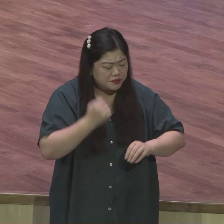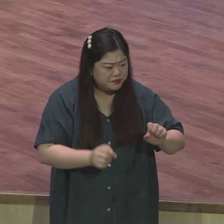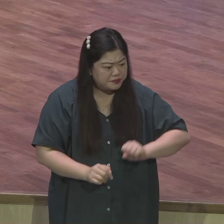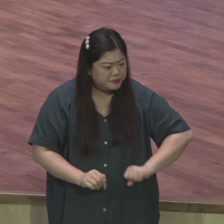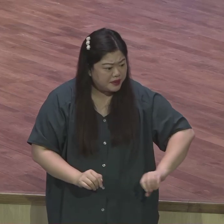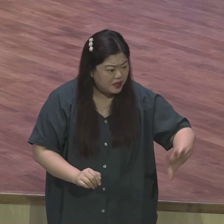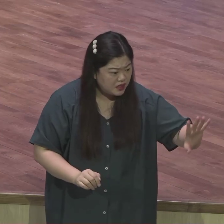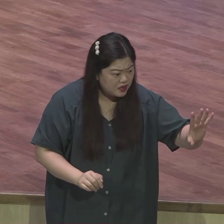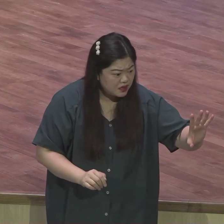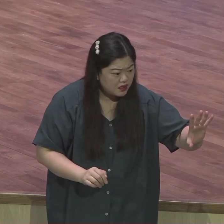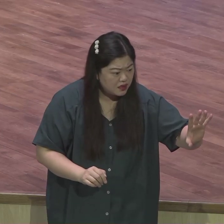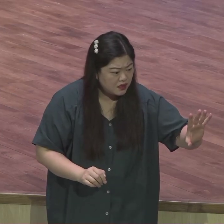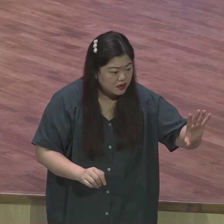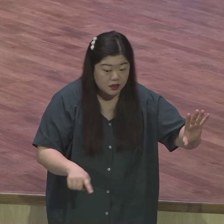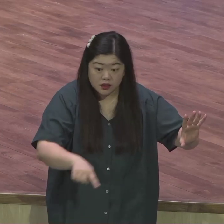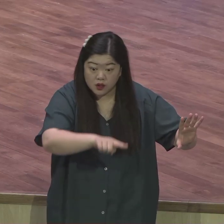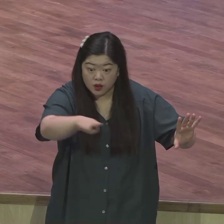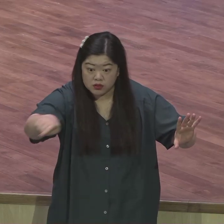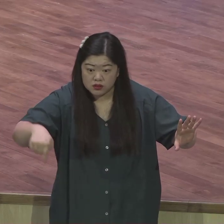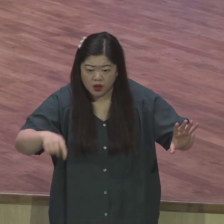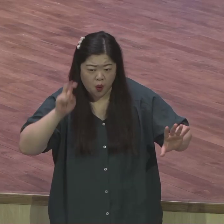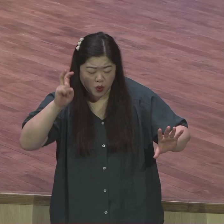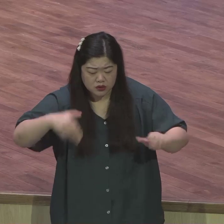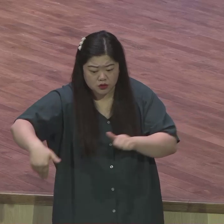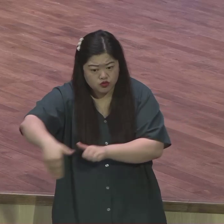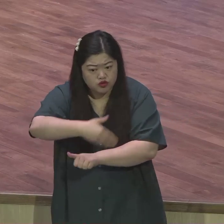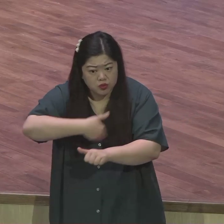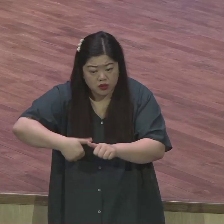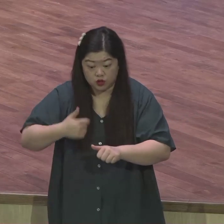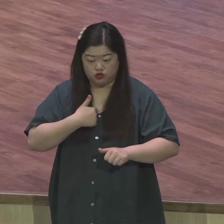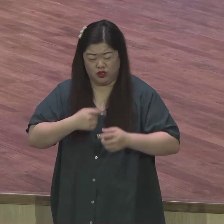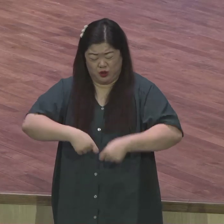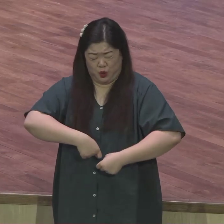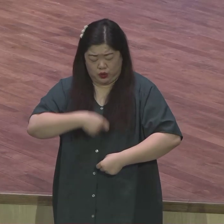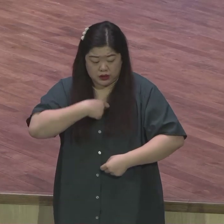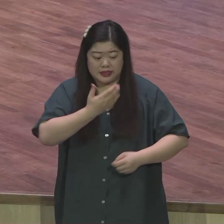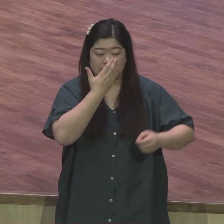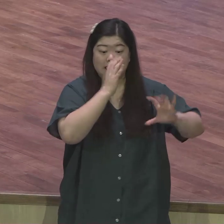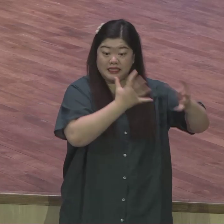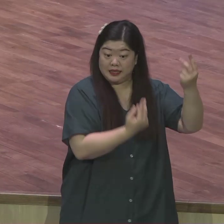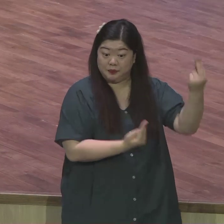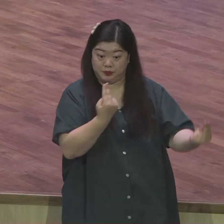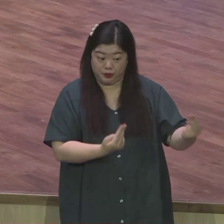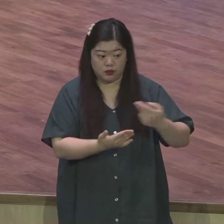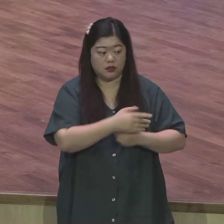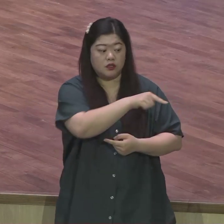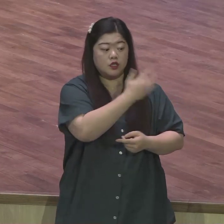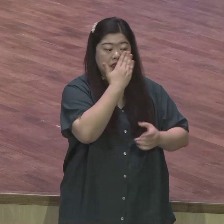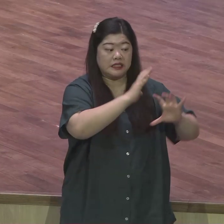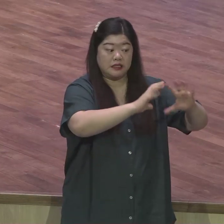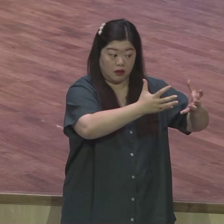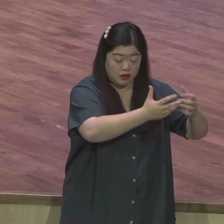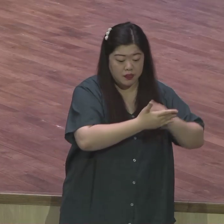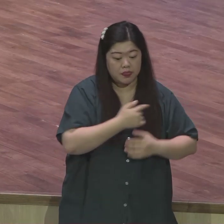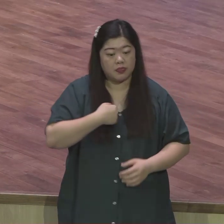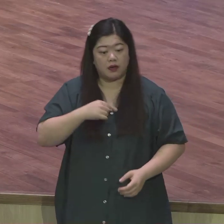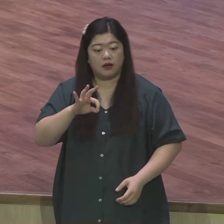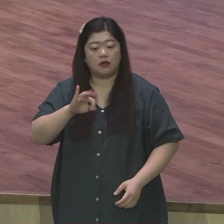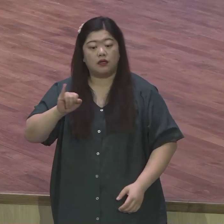이스라엘로 누리고 있습니다 우리는 이방인이요 구원에서 제외됐던 사람들 구원에 상관없던 사람들